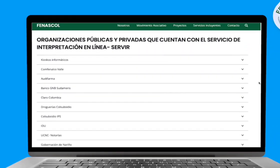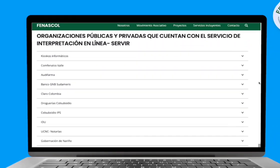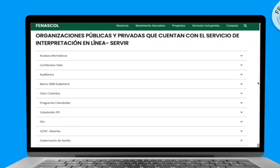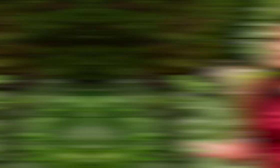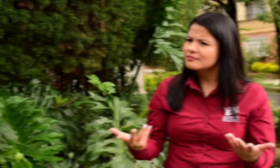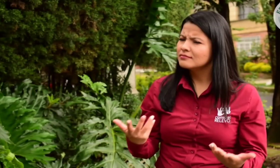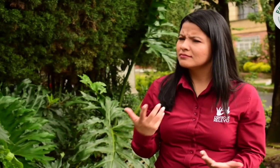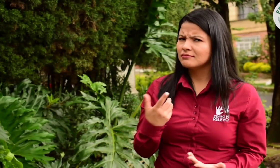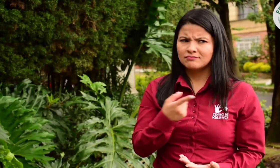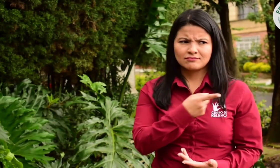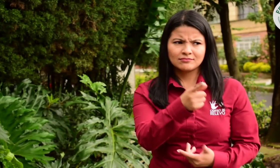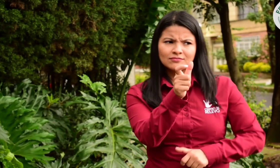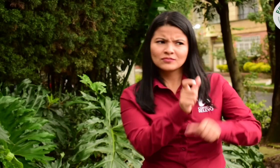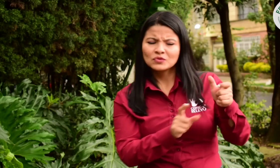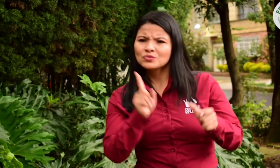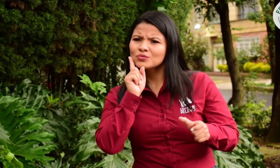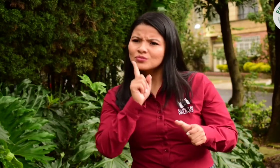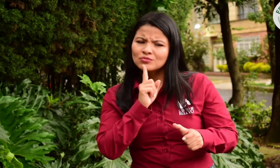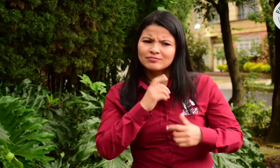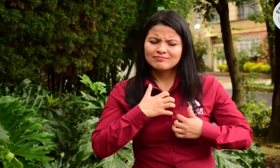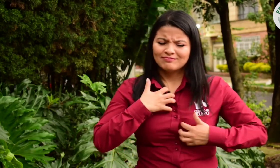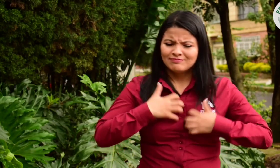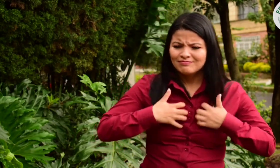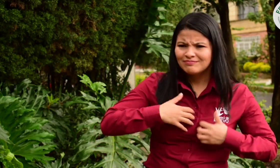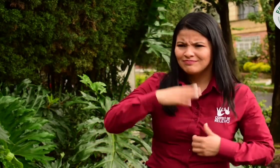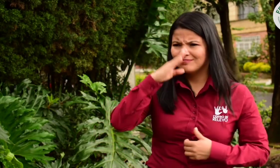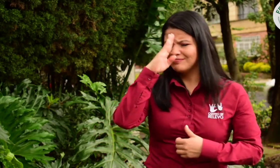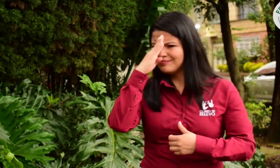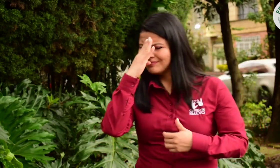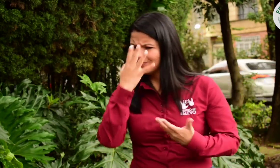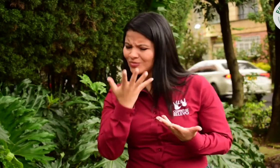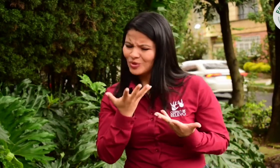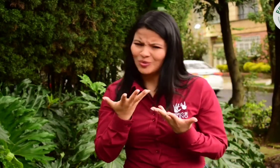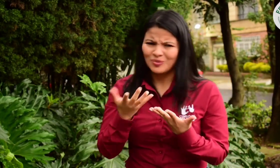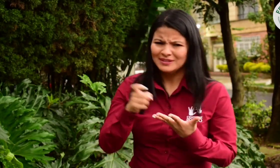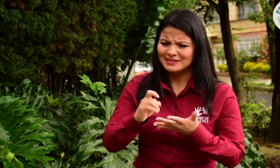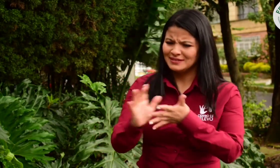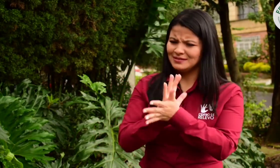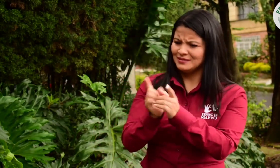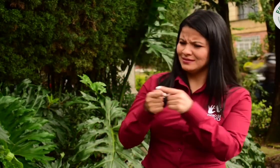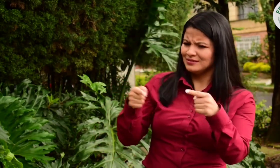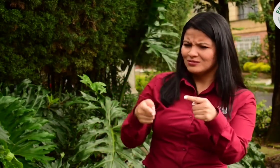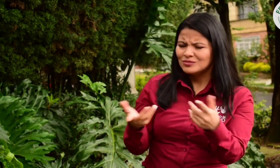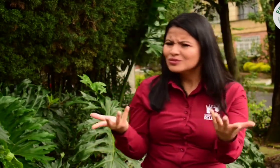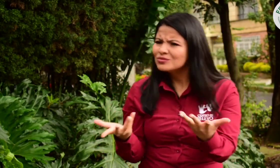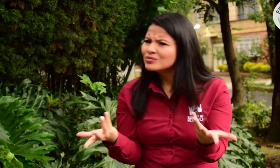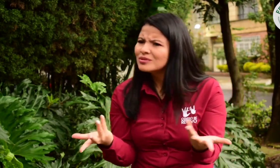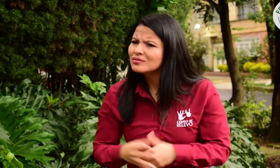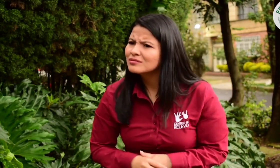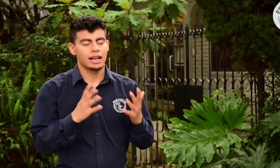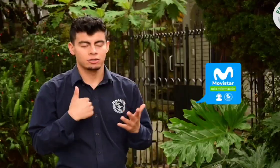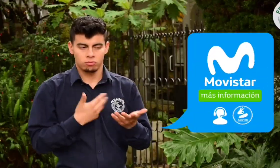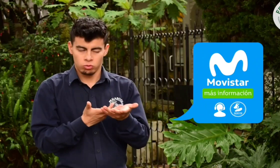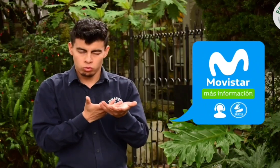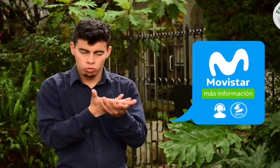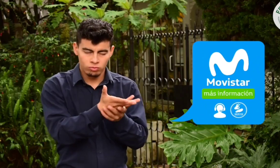Oye, ¿y si alguna persona sorda tiene dudas o inquietudes y desea saber más información, dónde la puede encontrar? Claro,